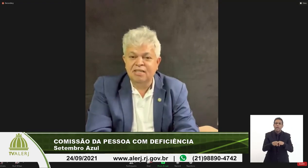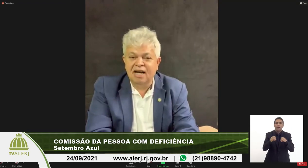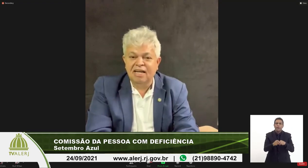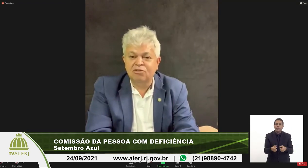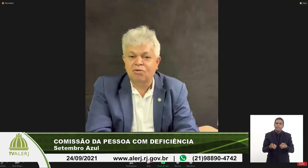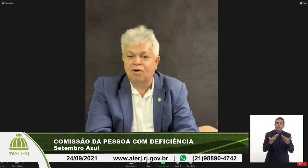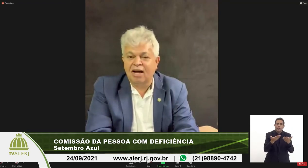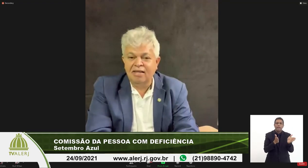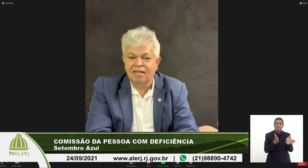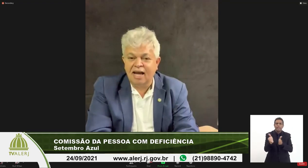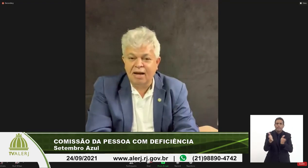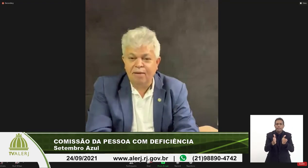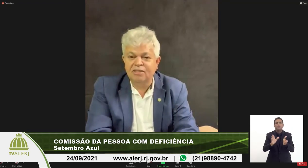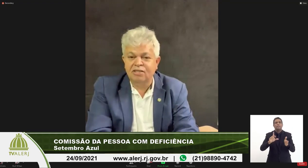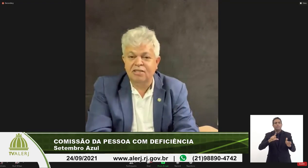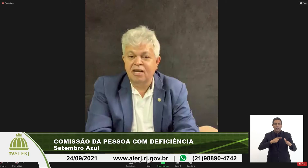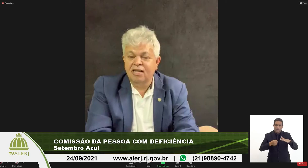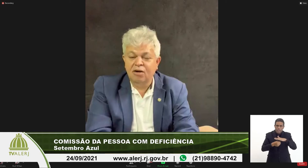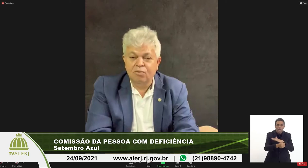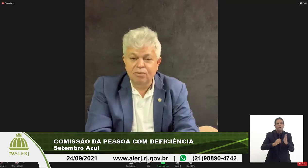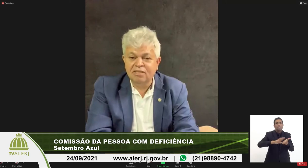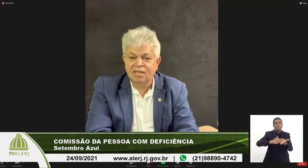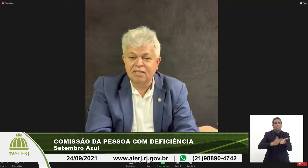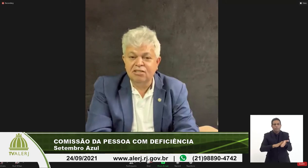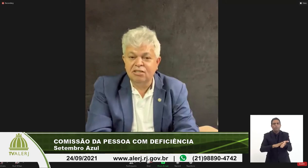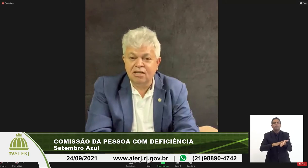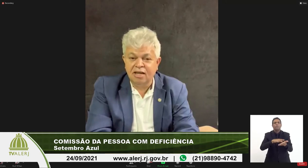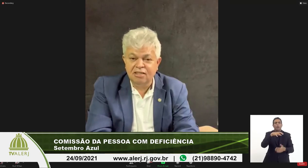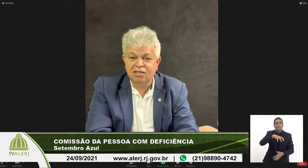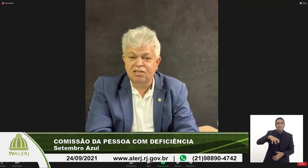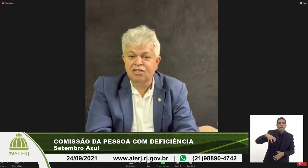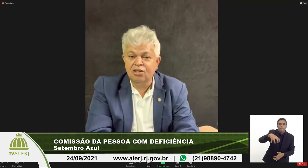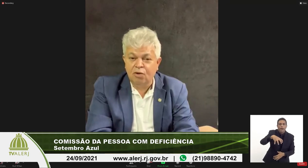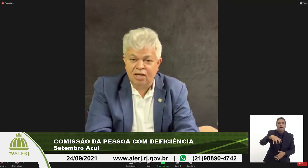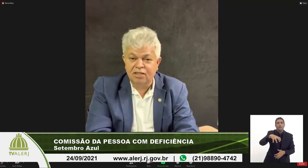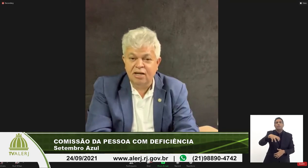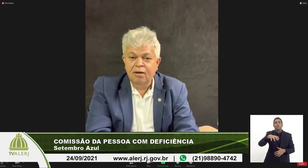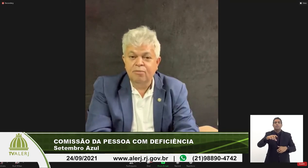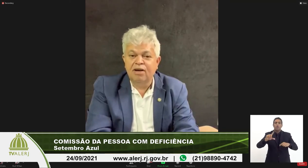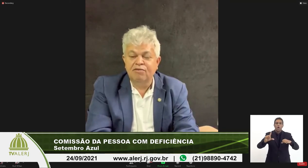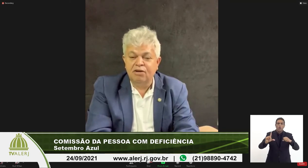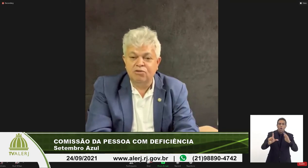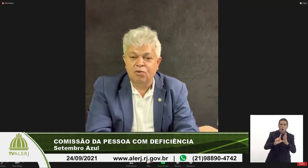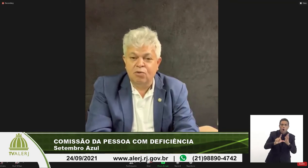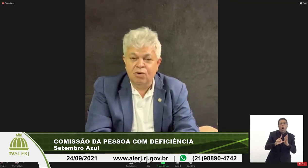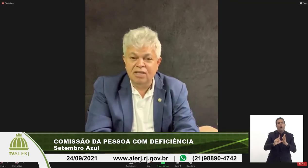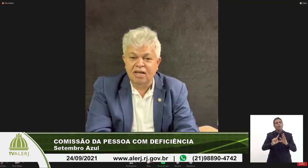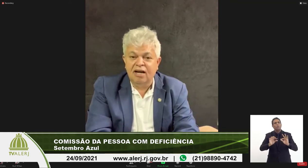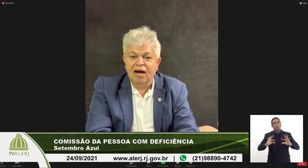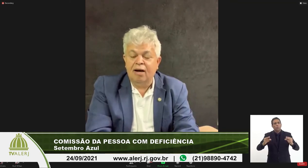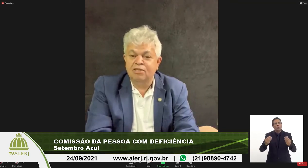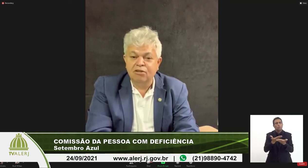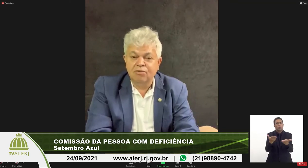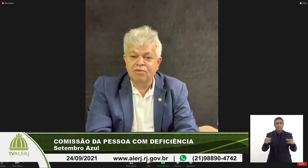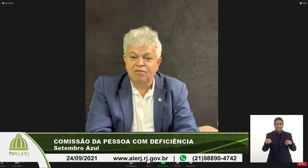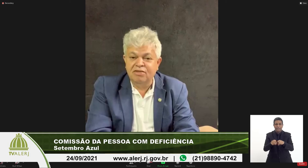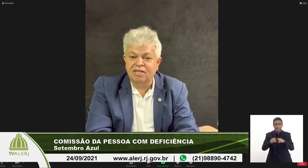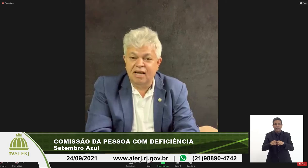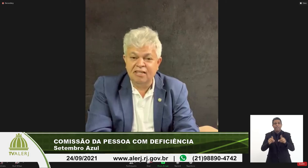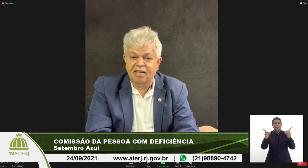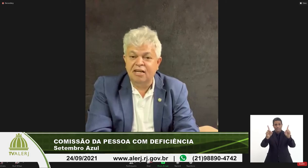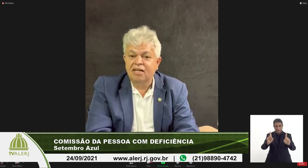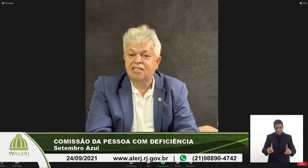acessibilidade colocar intérpretes em algumas grandes redes de loja porque afinal de contas a pessoa com